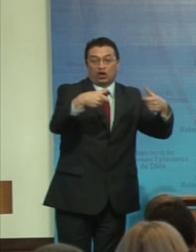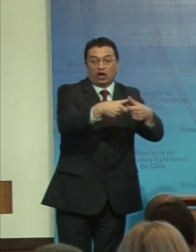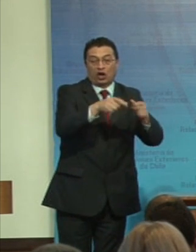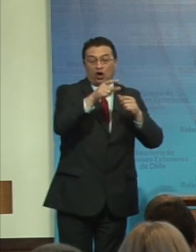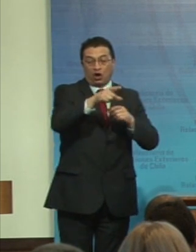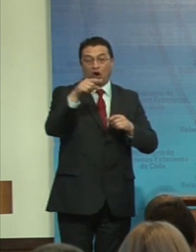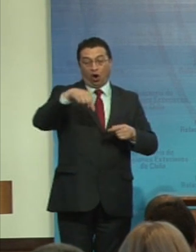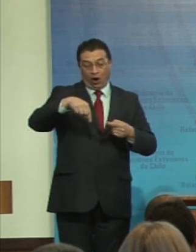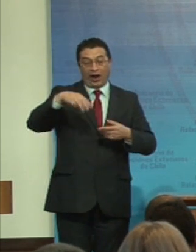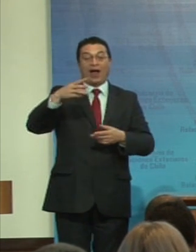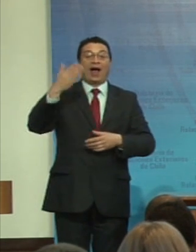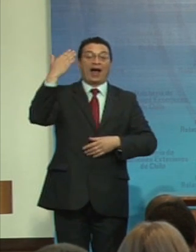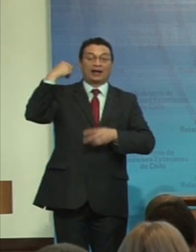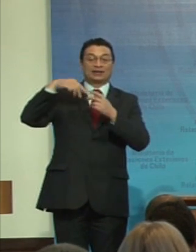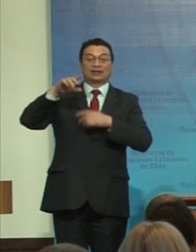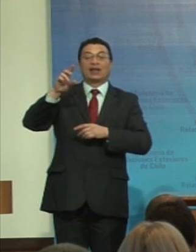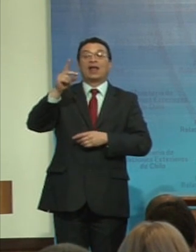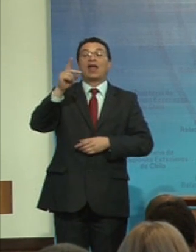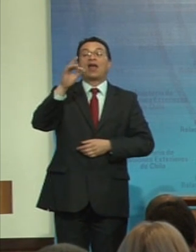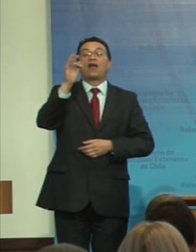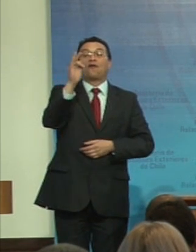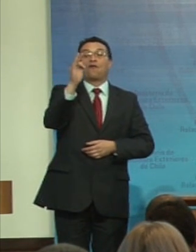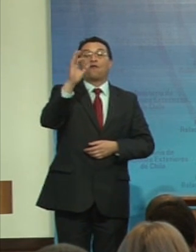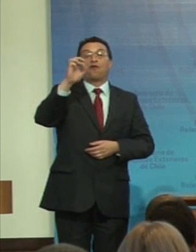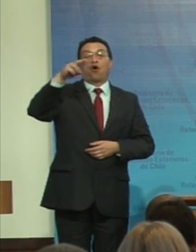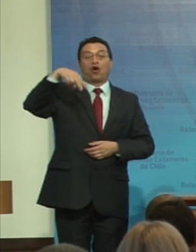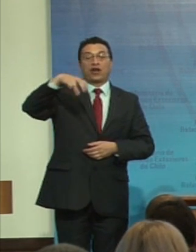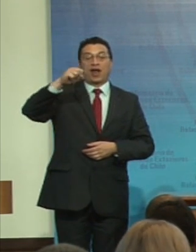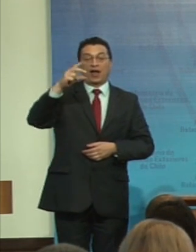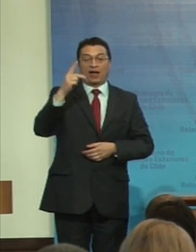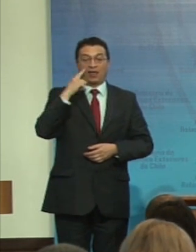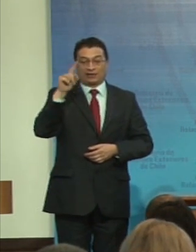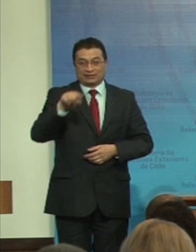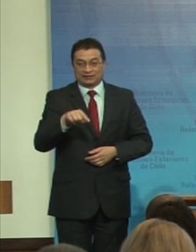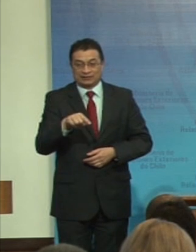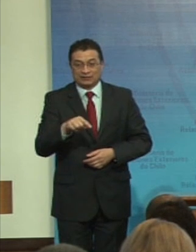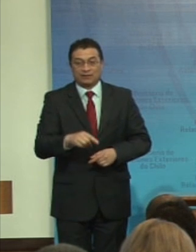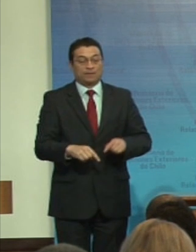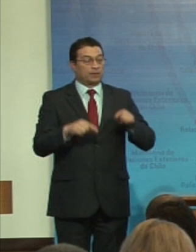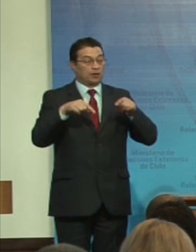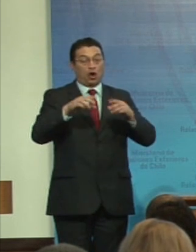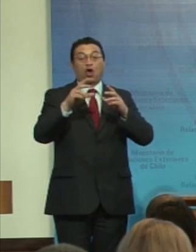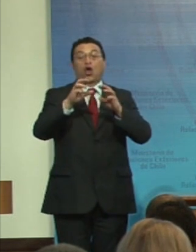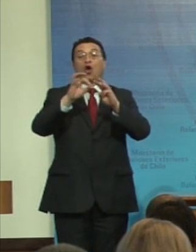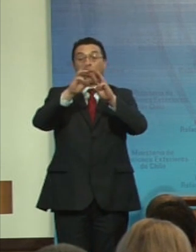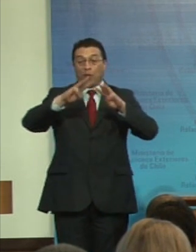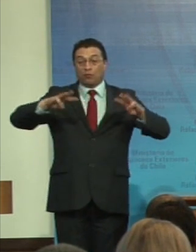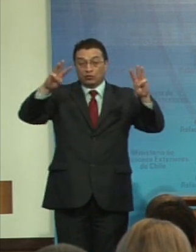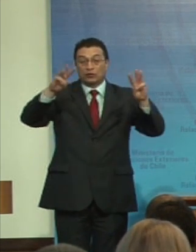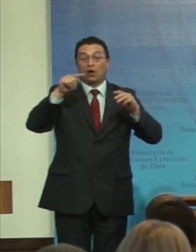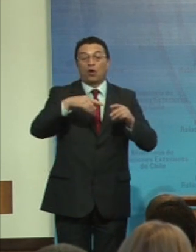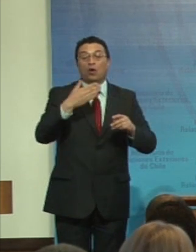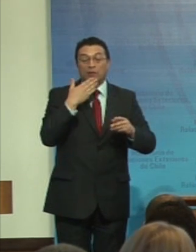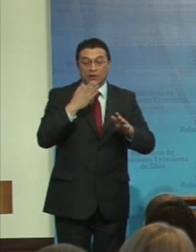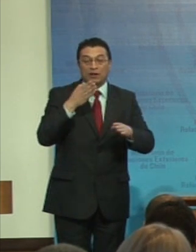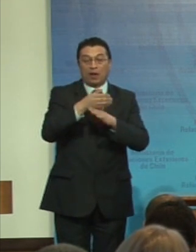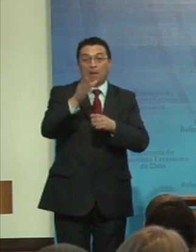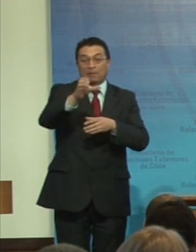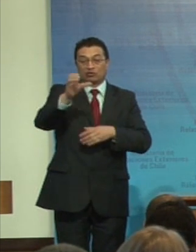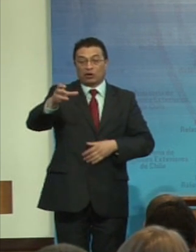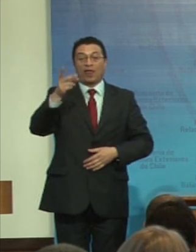hoy Servicio Nacional de la Discapacidad. Desde el año 2008, es miembro del Comité de Naciones Unidas sobre Derechos de las Personas con Discapacidad,